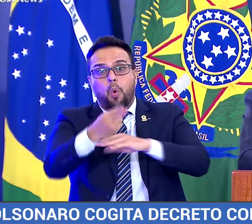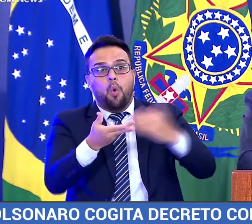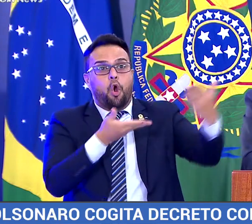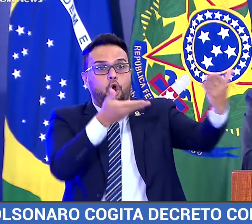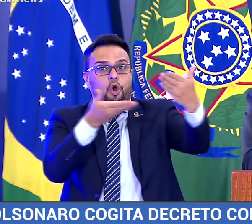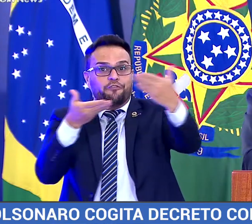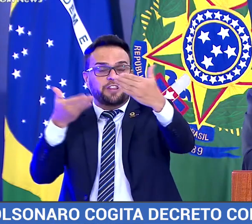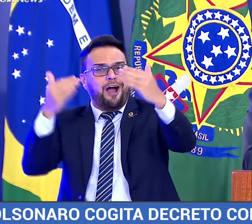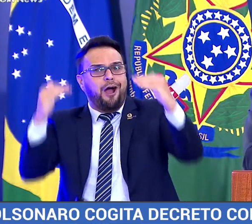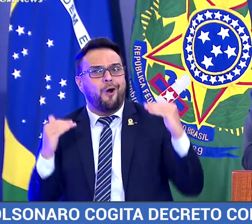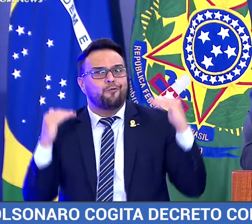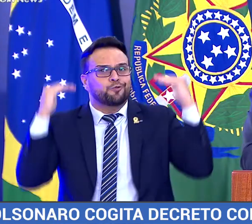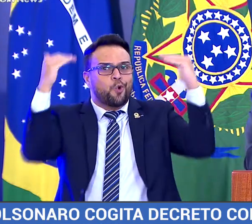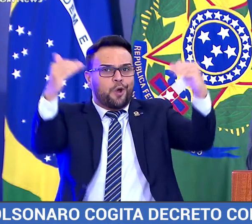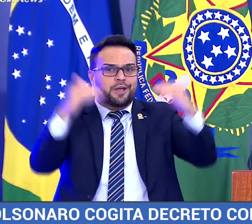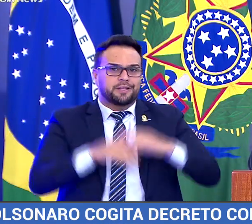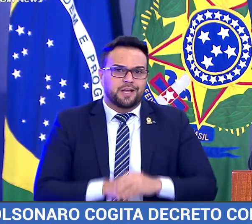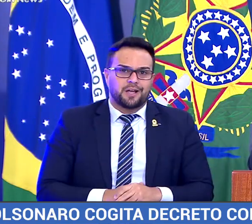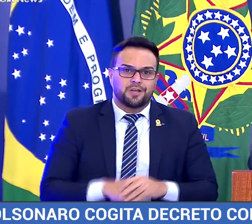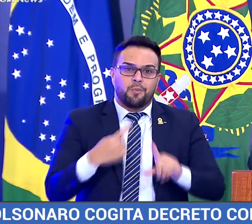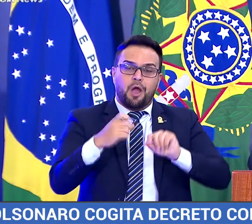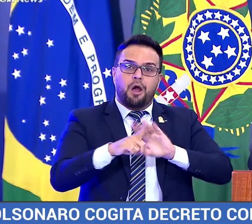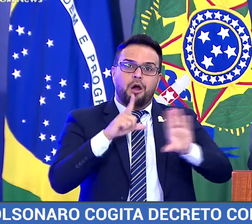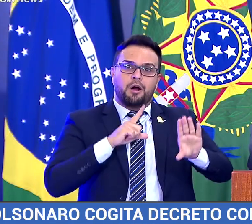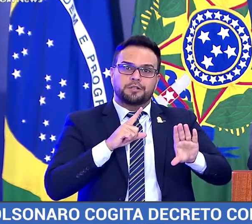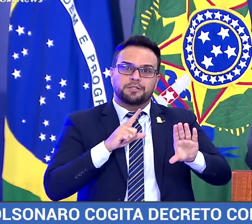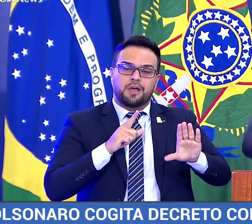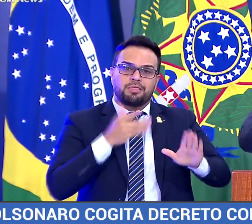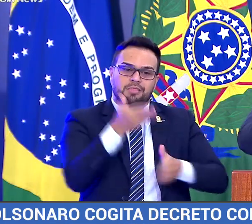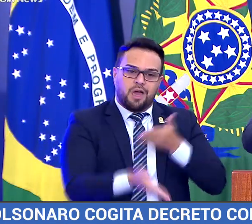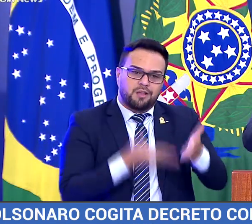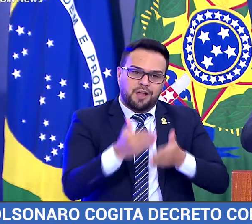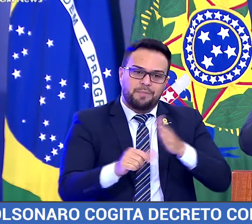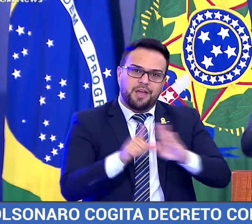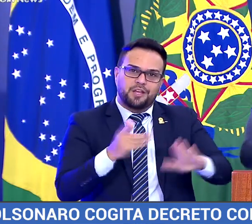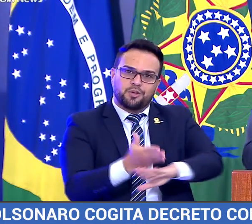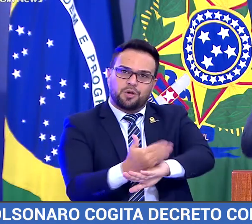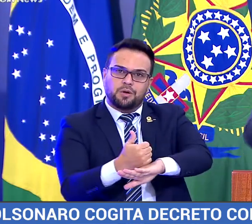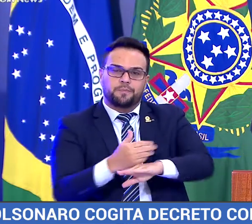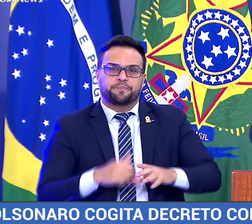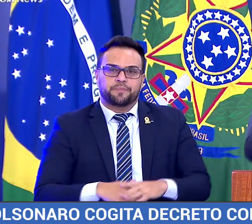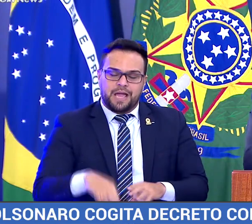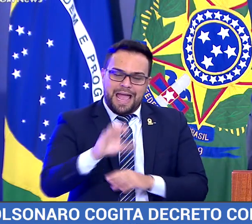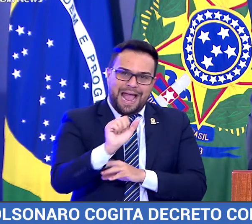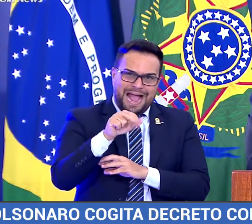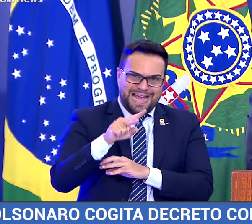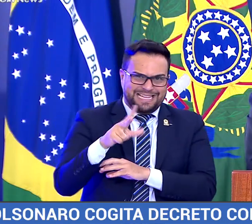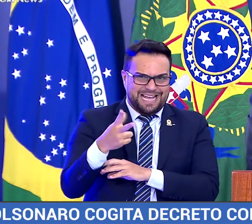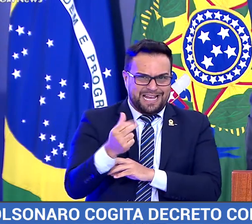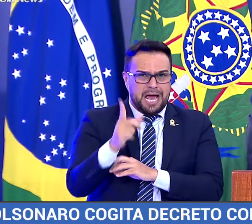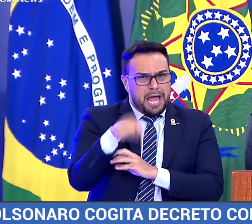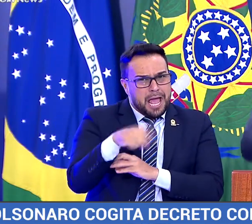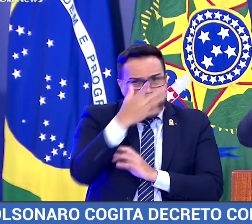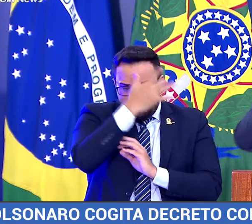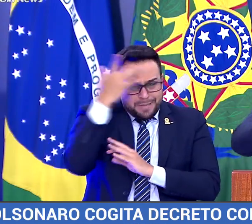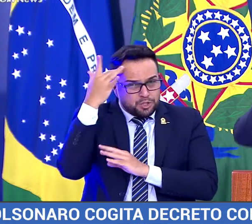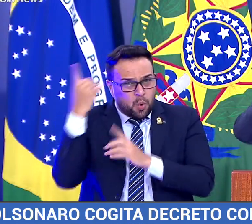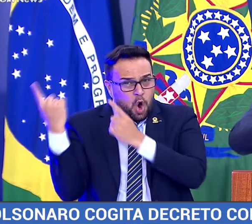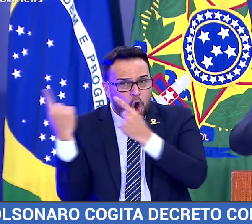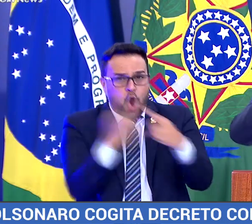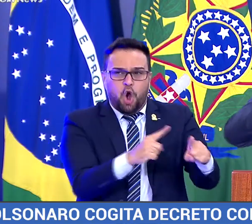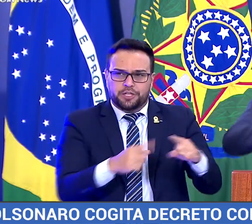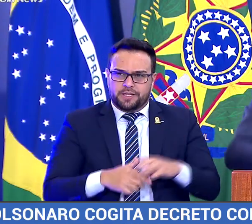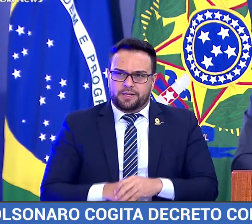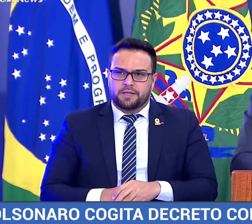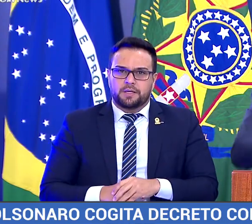autoridades que venham falar no tratamento precoce. Canalha é aquele que é contra o tratamento precoce e